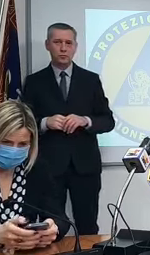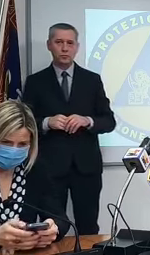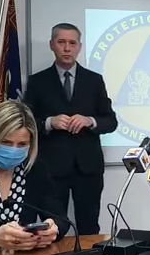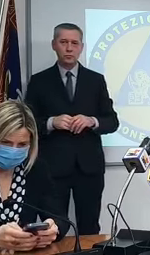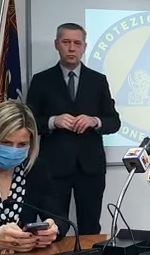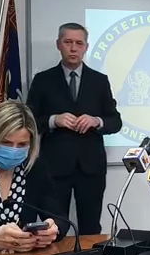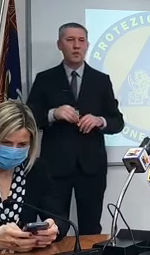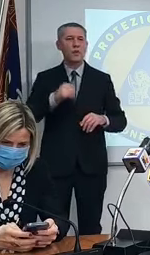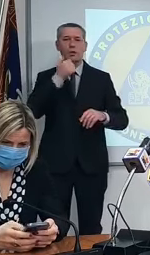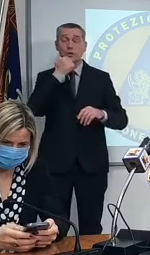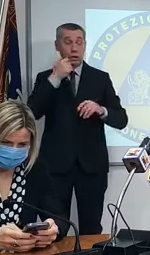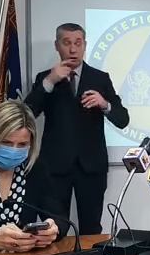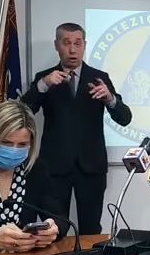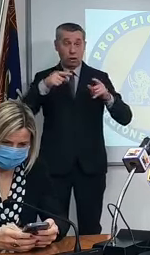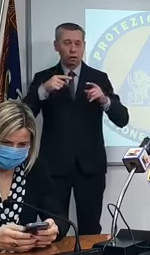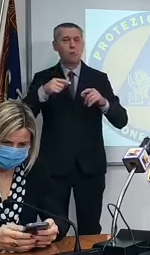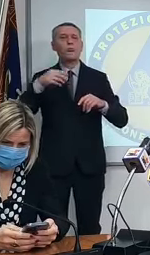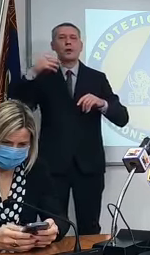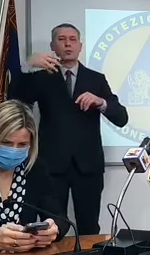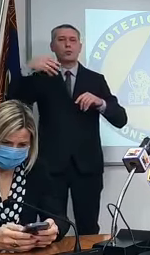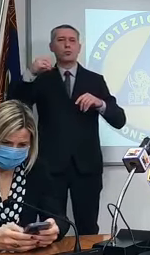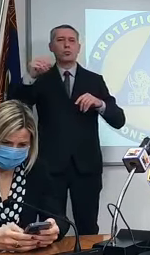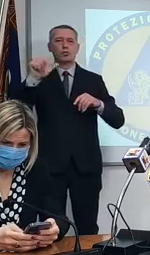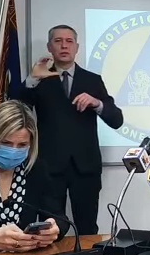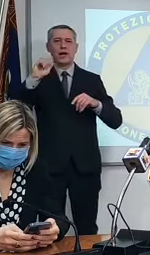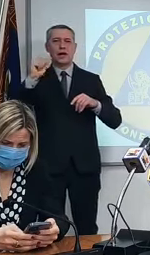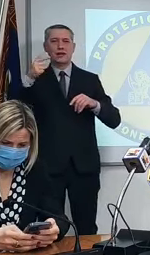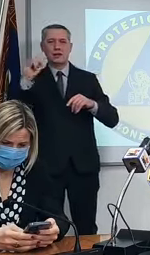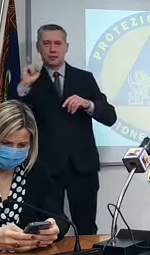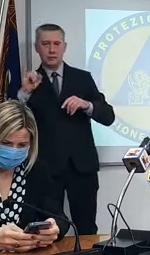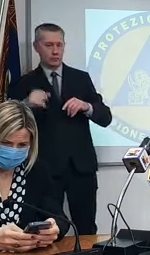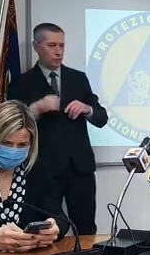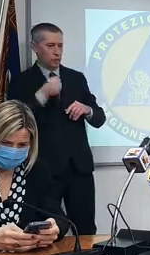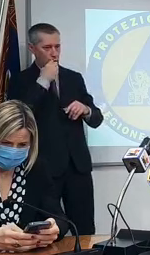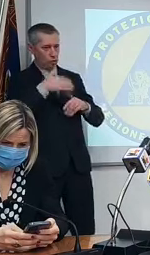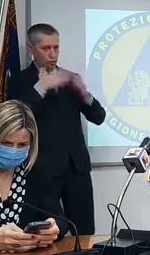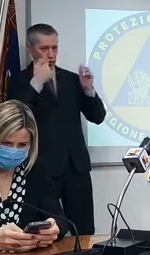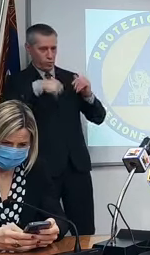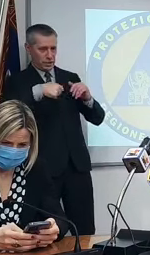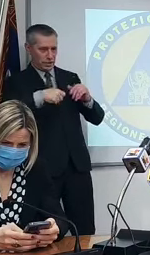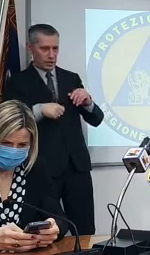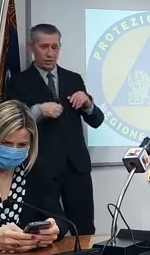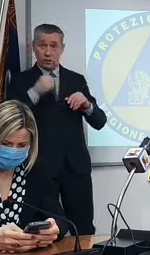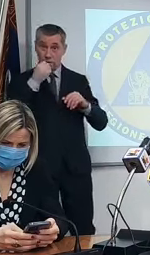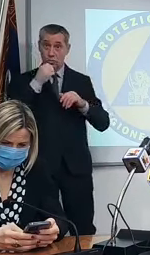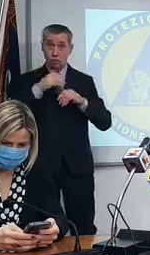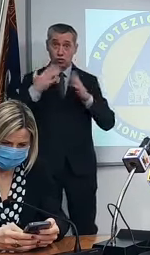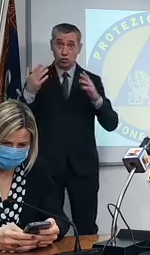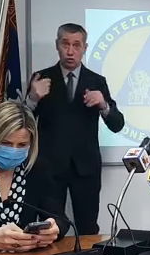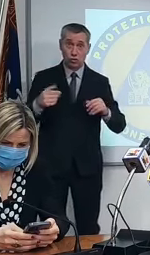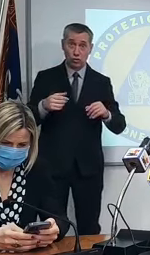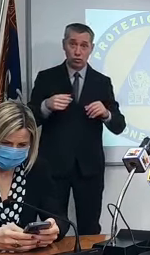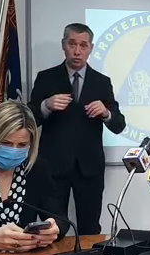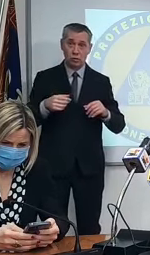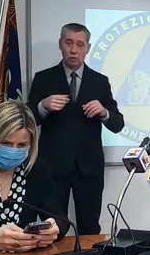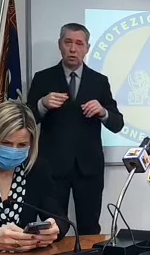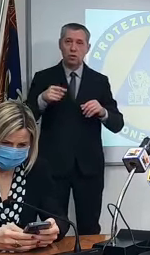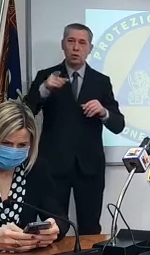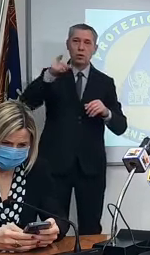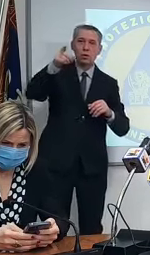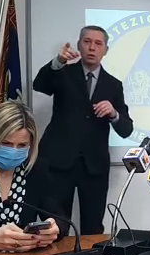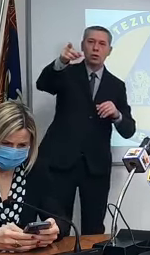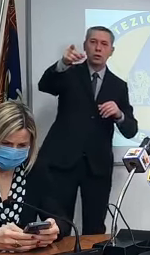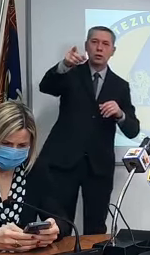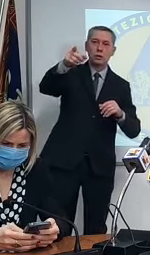allora scusate ho perso il giro Moscati sì buongiorno presidente buongiorno mi riallaccio quello che posso rispondere